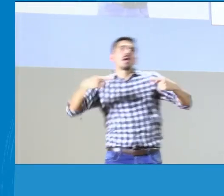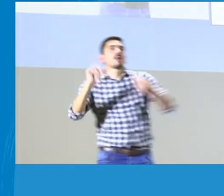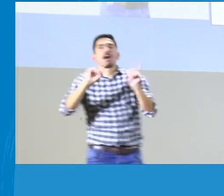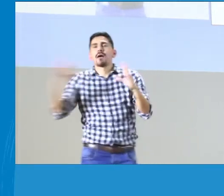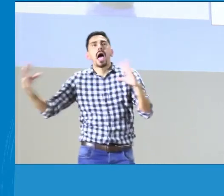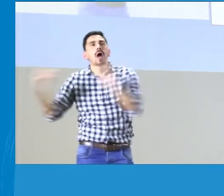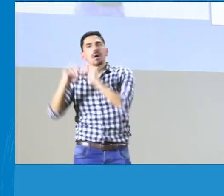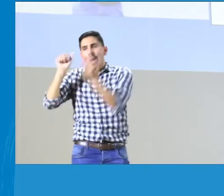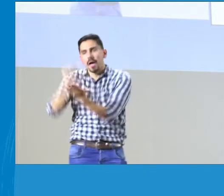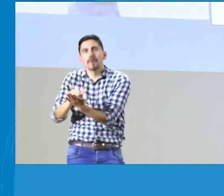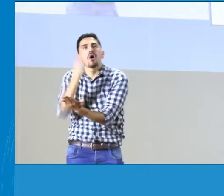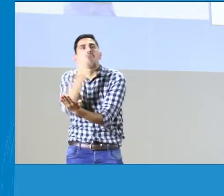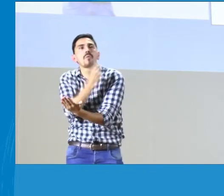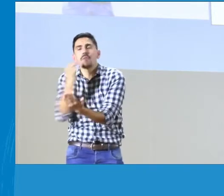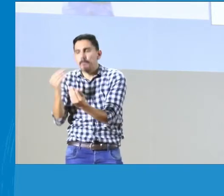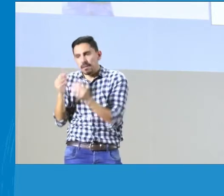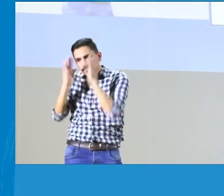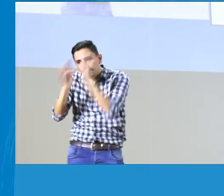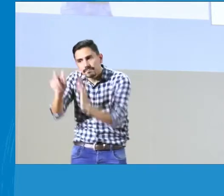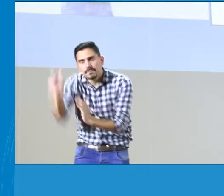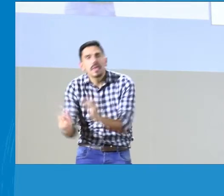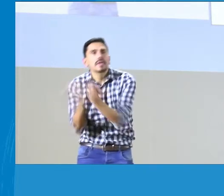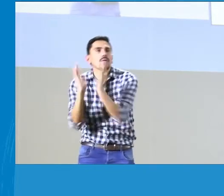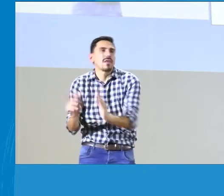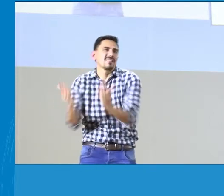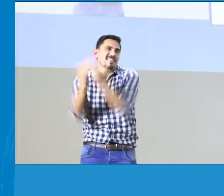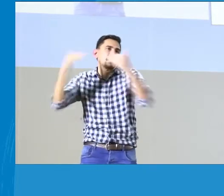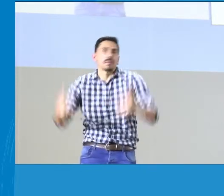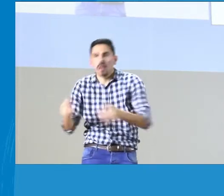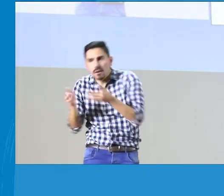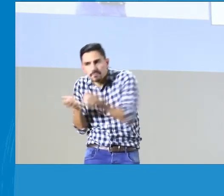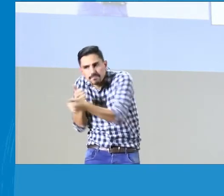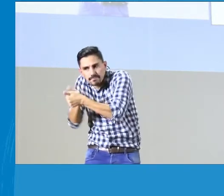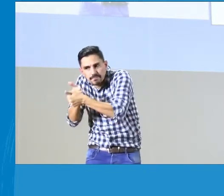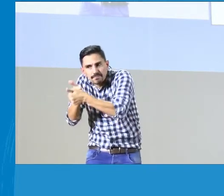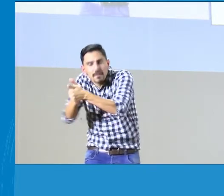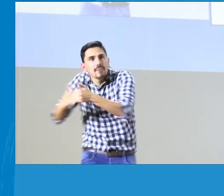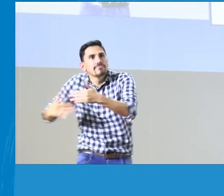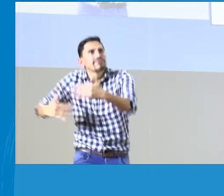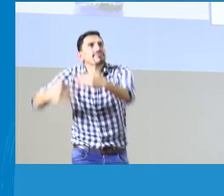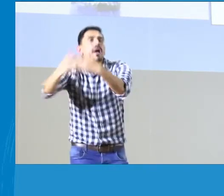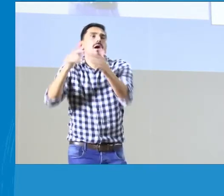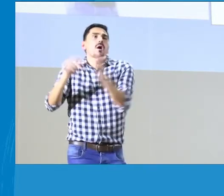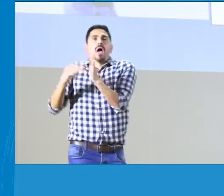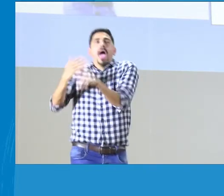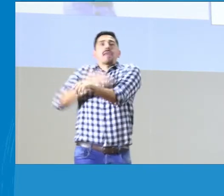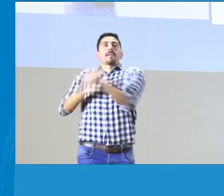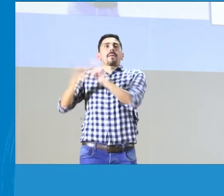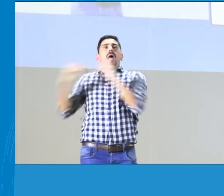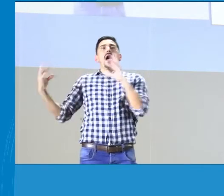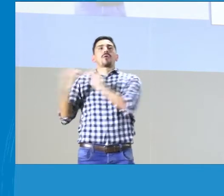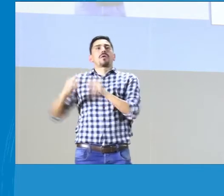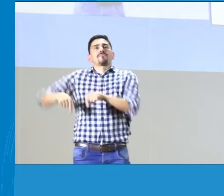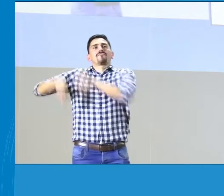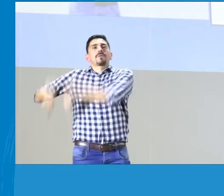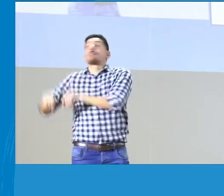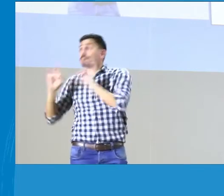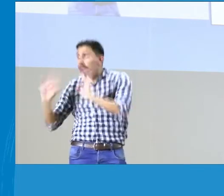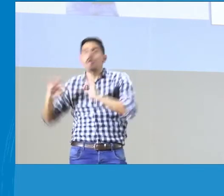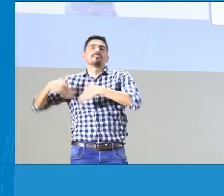a la persona con discapacidad en la institución, sino que se hacen unos acuerdos de atención y de seguimiento al estudiante hasta que termine su ciclo